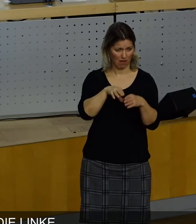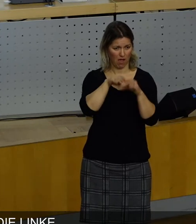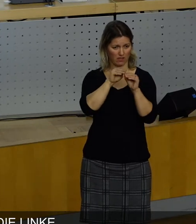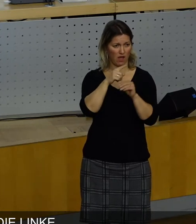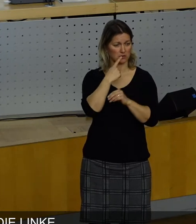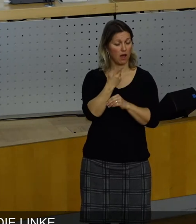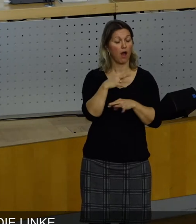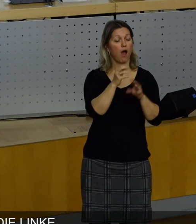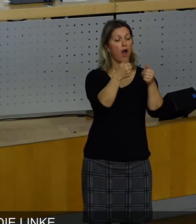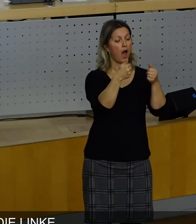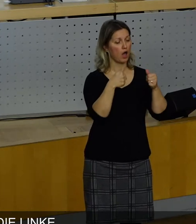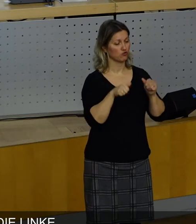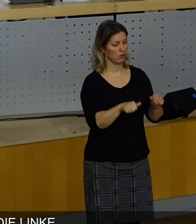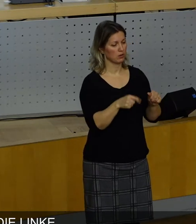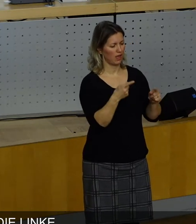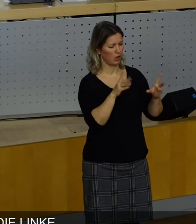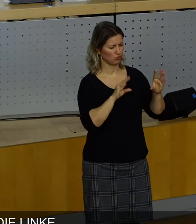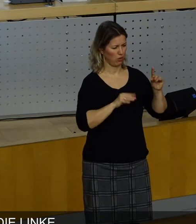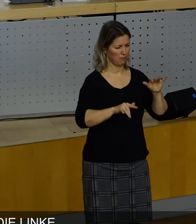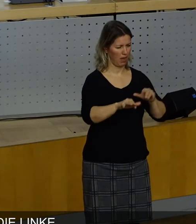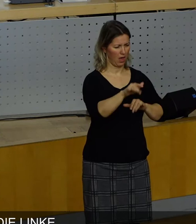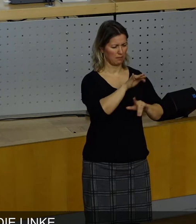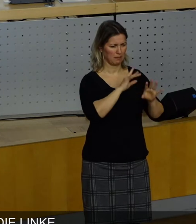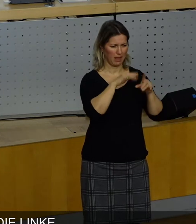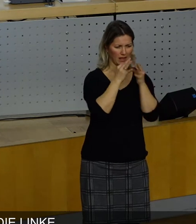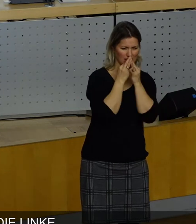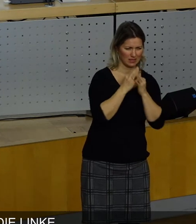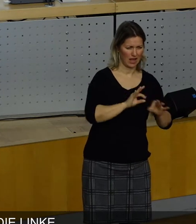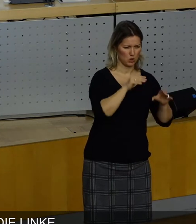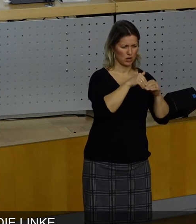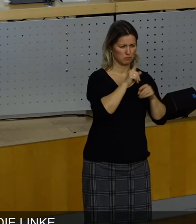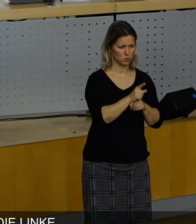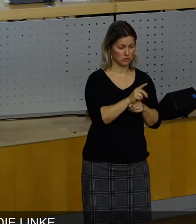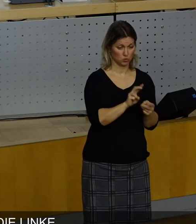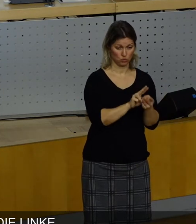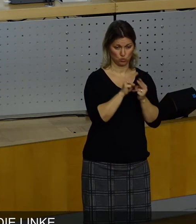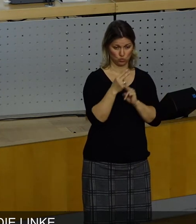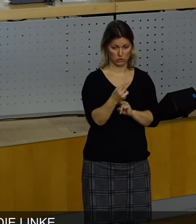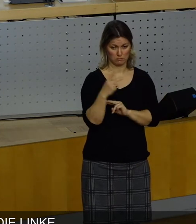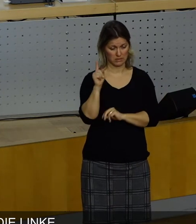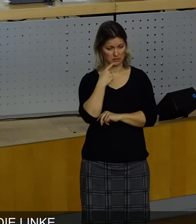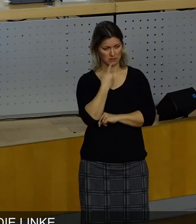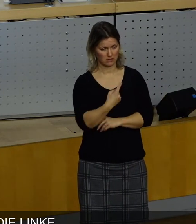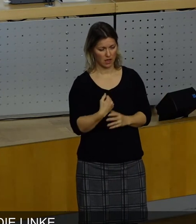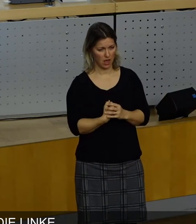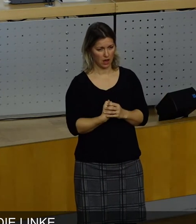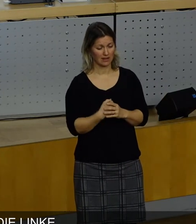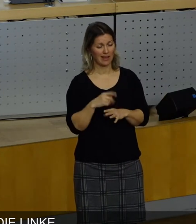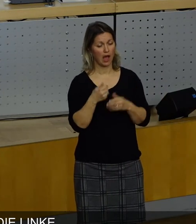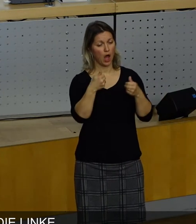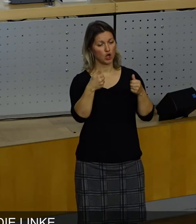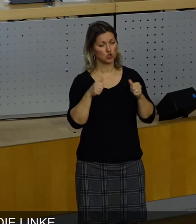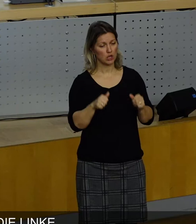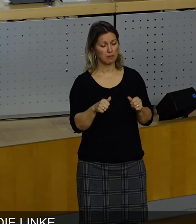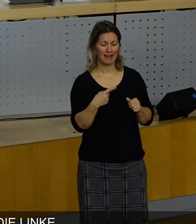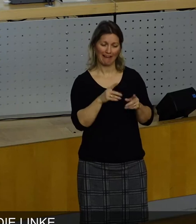Ausschreibung sei ja ganz schwammig und müsse präzisiert werden und andererseits behaupten kann, diese Ausschreibung sei